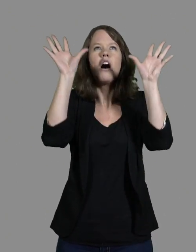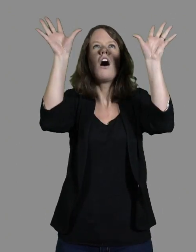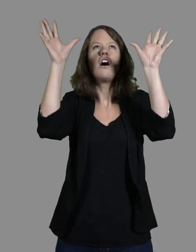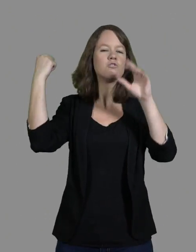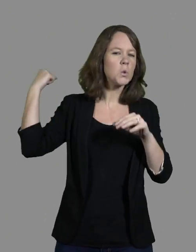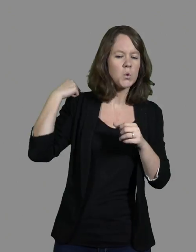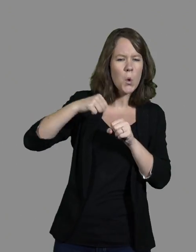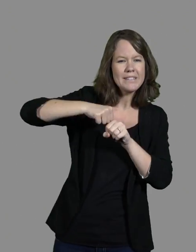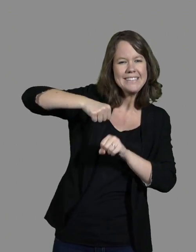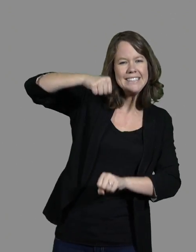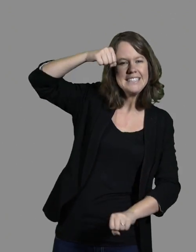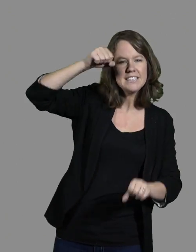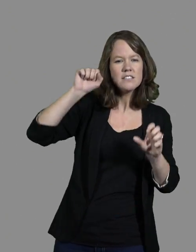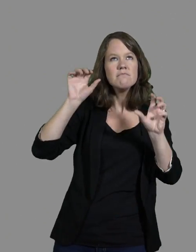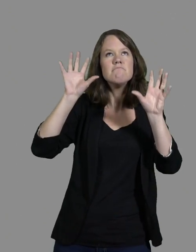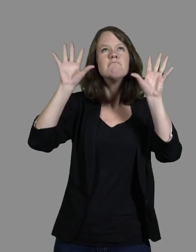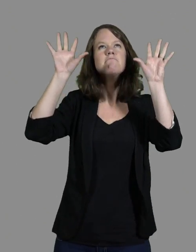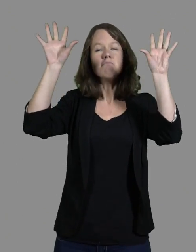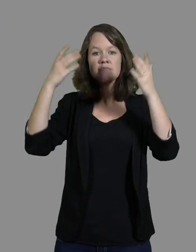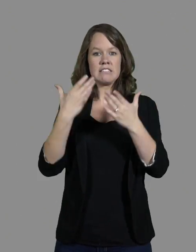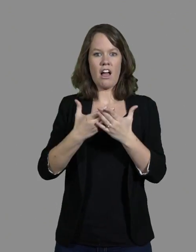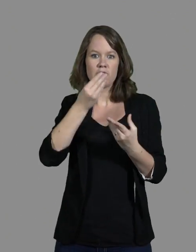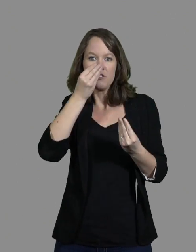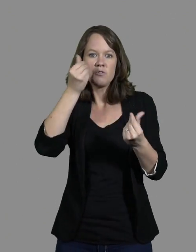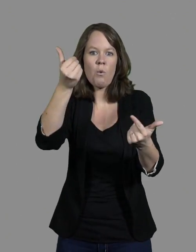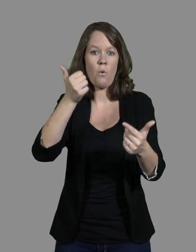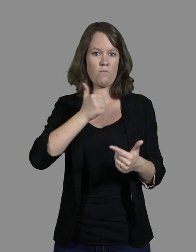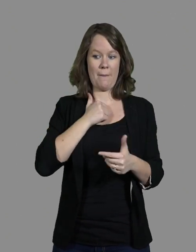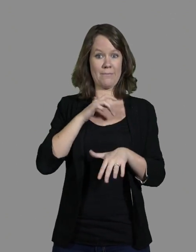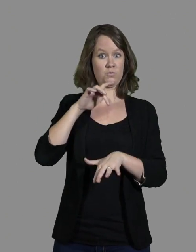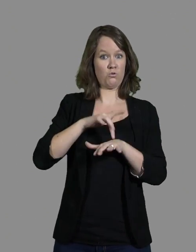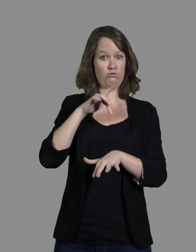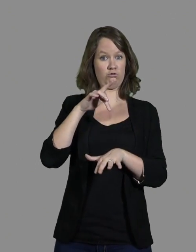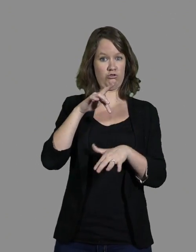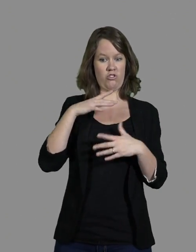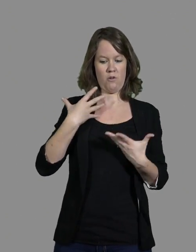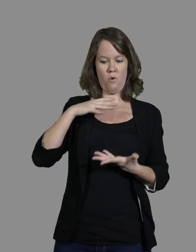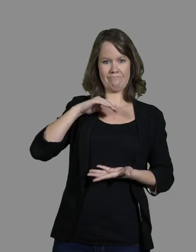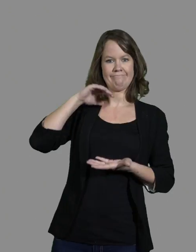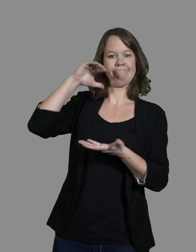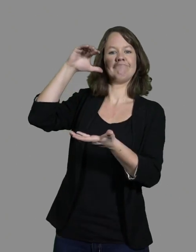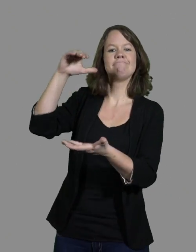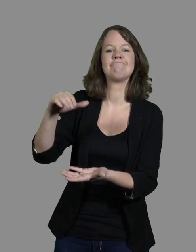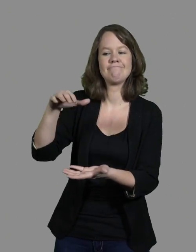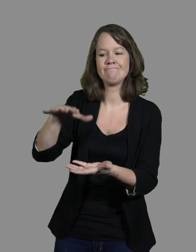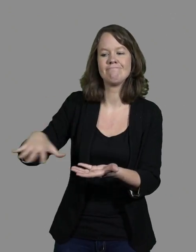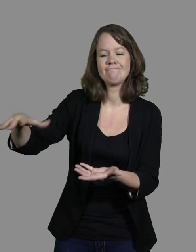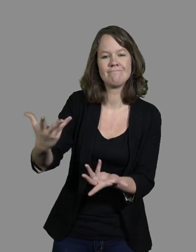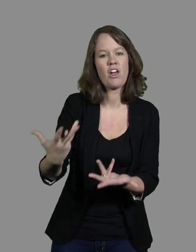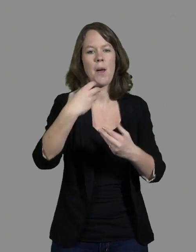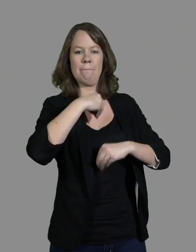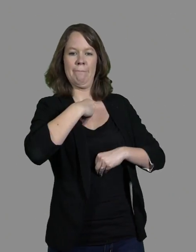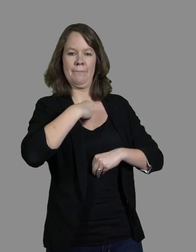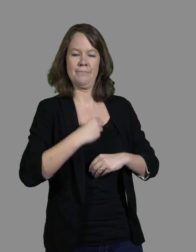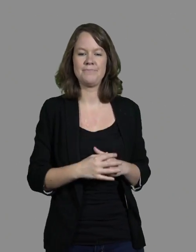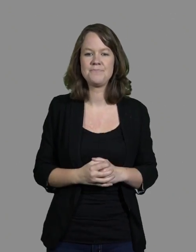'étirer. Et en fait, voilà, c'est plein de sensations que moi, j'ai, que je leur transmets et qu'eux ont. Pour en revenir plutôt à votre